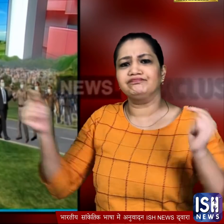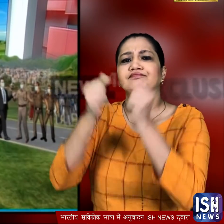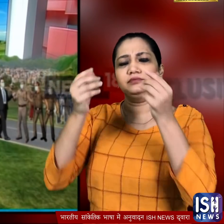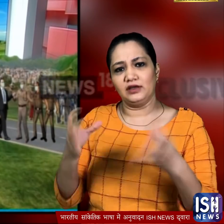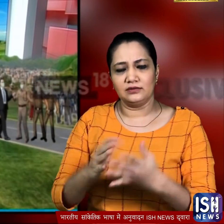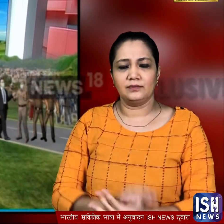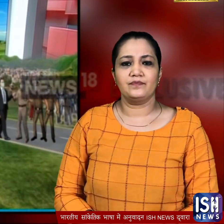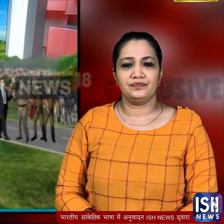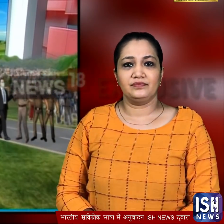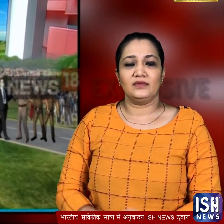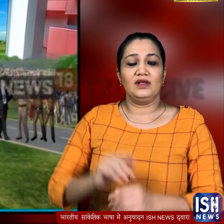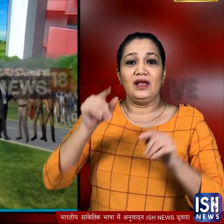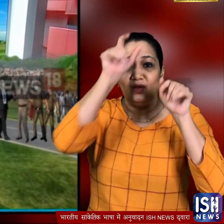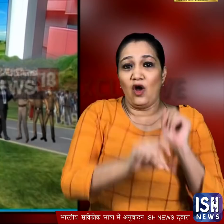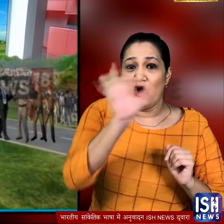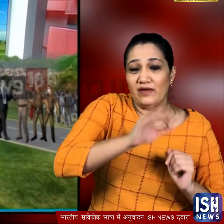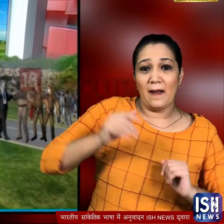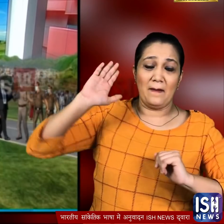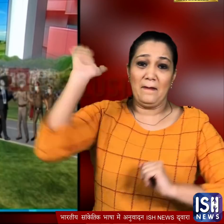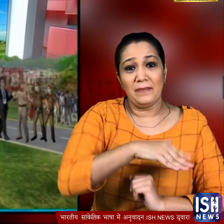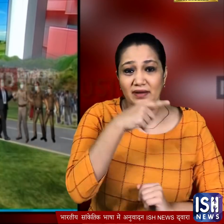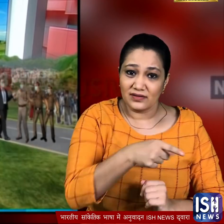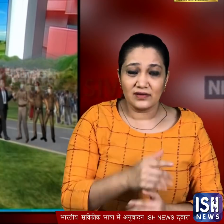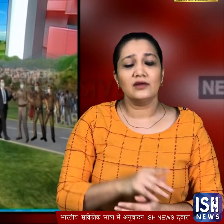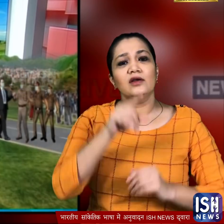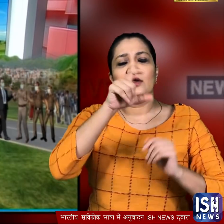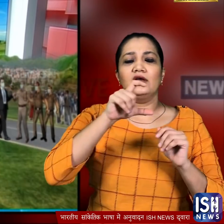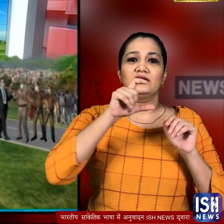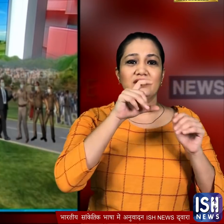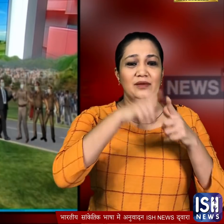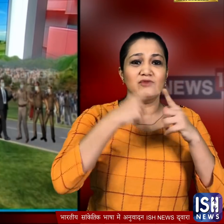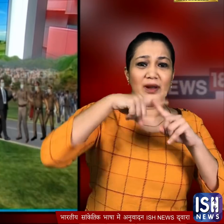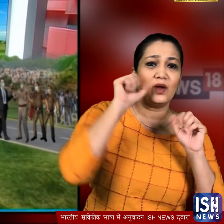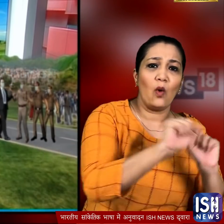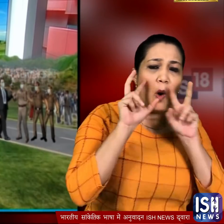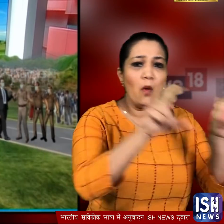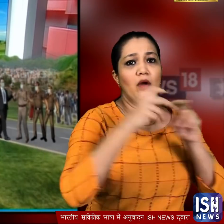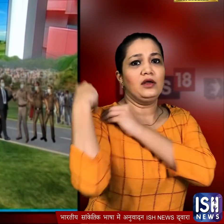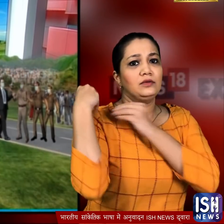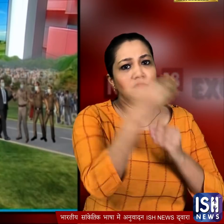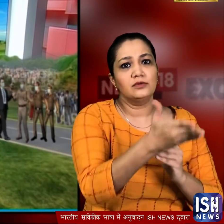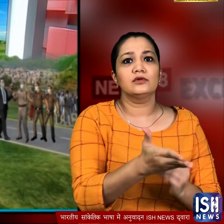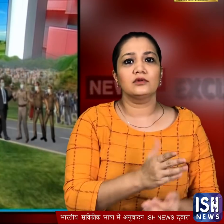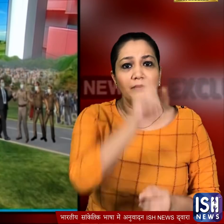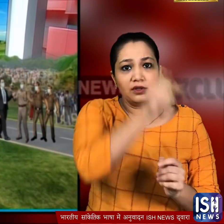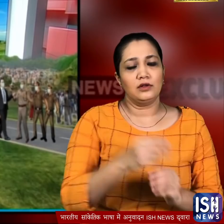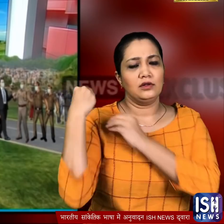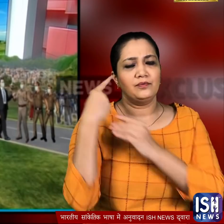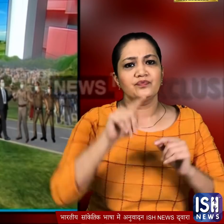जिस अधिकारी को स्पी गौरफ सिंग ने थपड़ मारा वो मुख्यमंतरी जैराम ठाकुर की सुरक्षा के इंचार्ज है हाला कि इस घटना के वीडियो अब